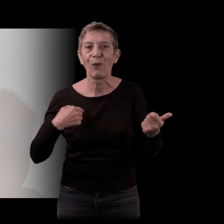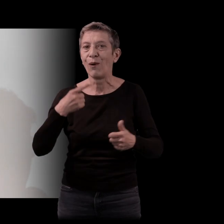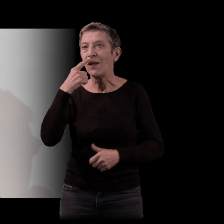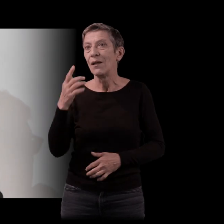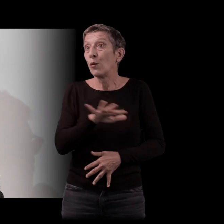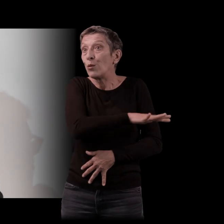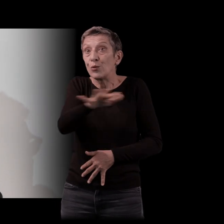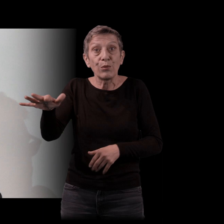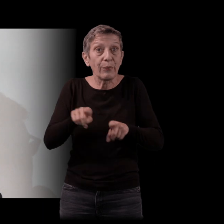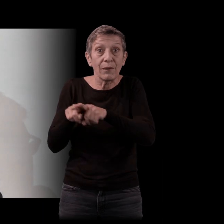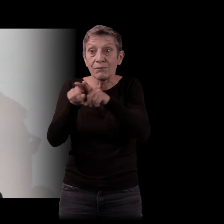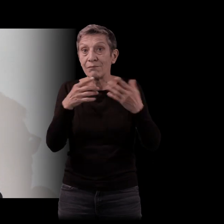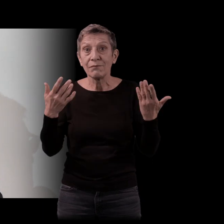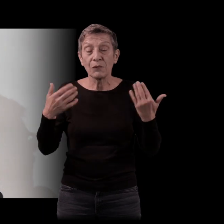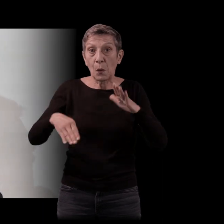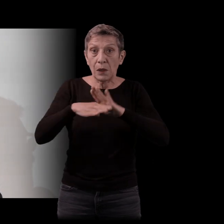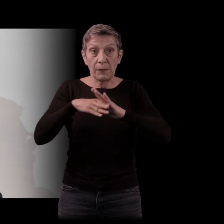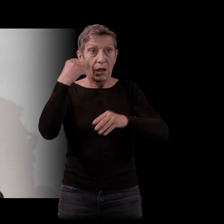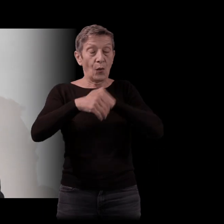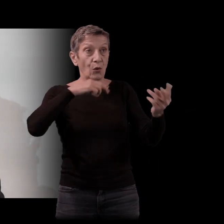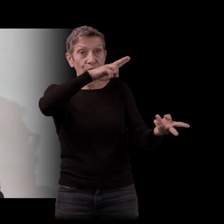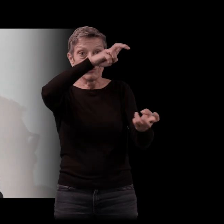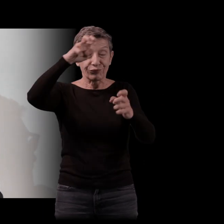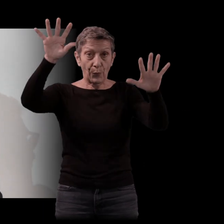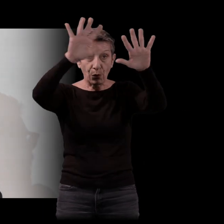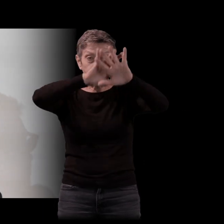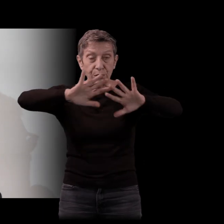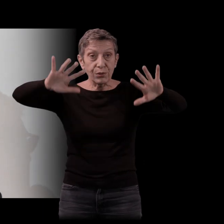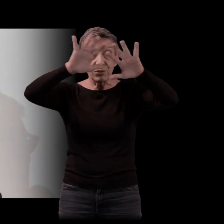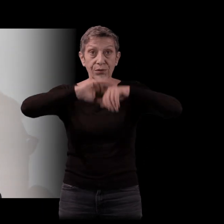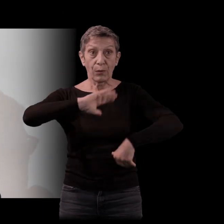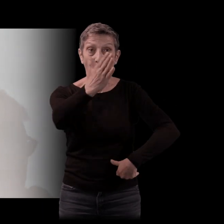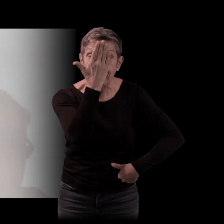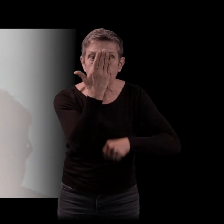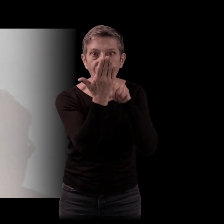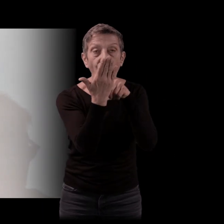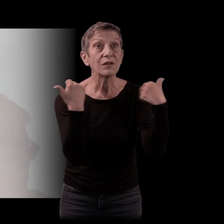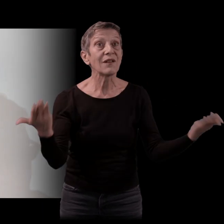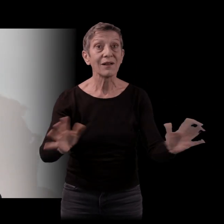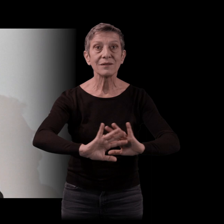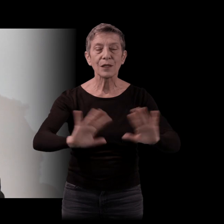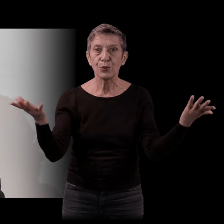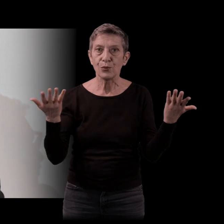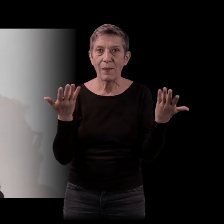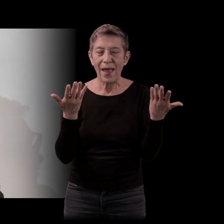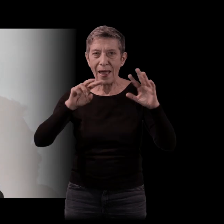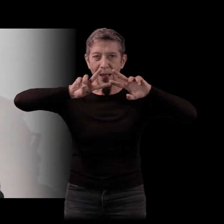apparaît comme quelque chose d'assez opaque et premier degré et que cet effort de dévoilement, de